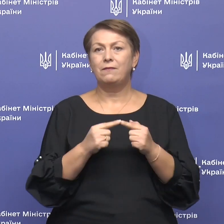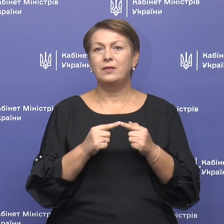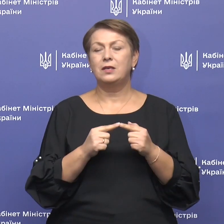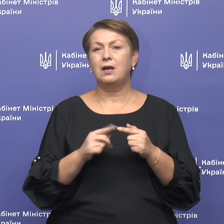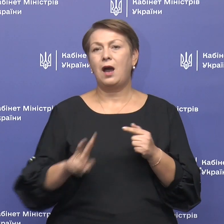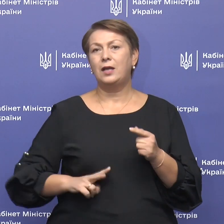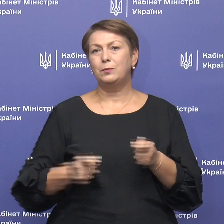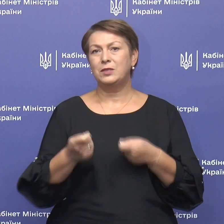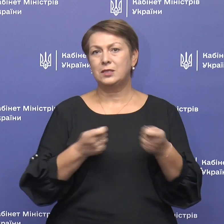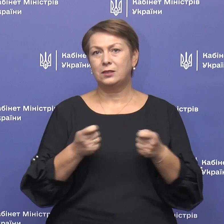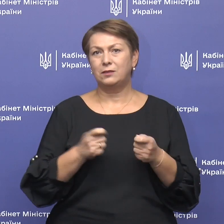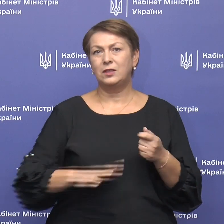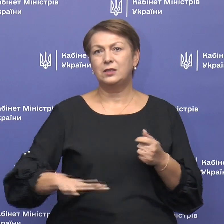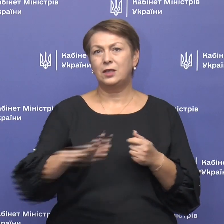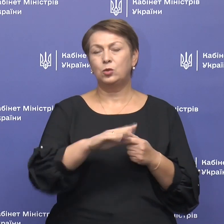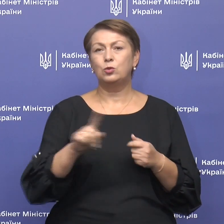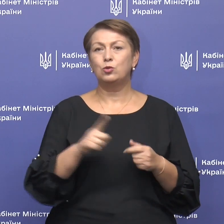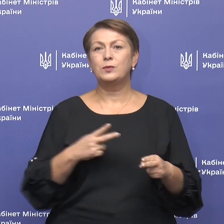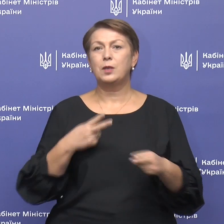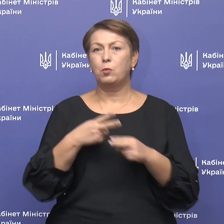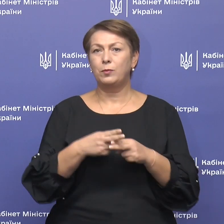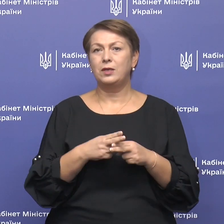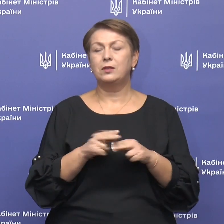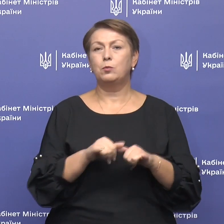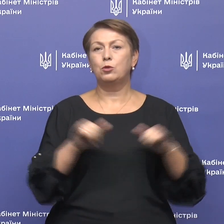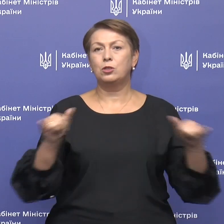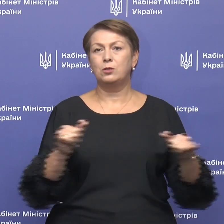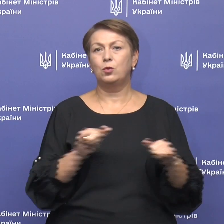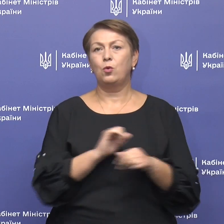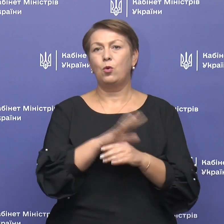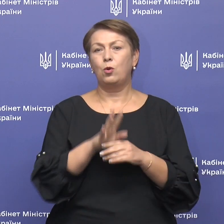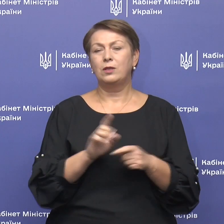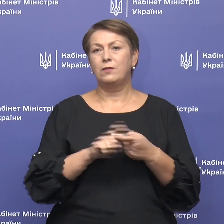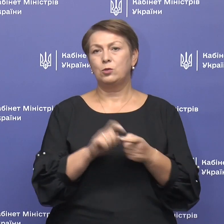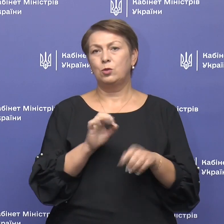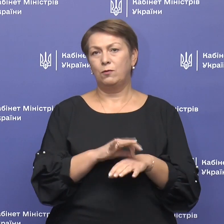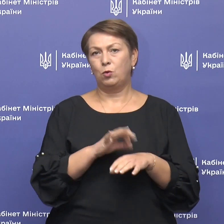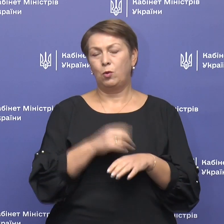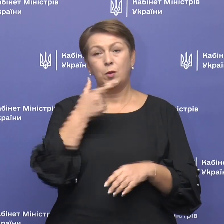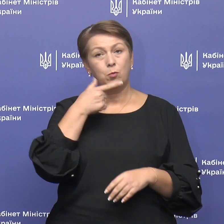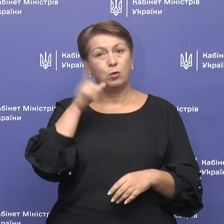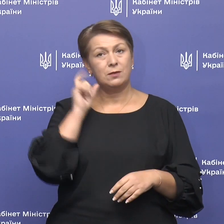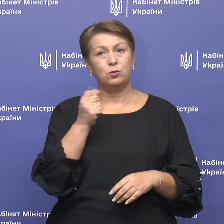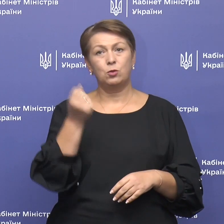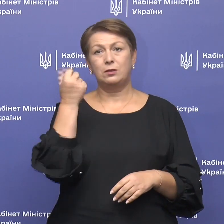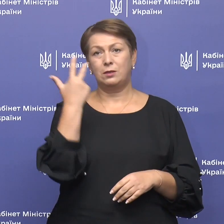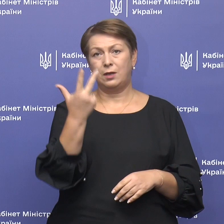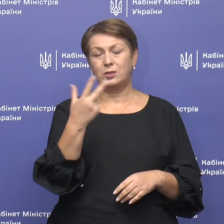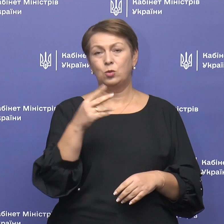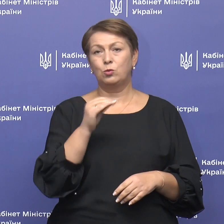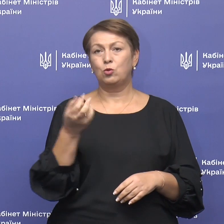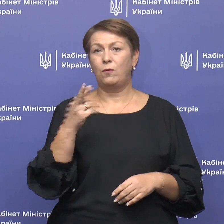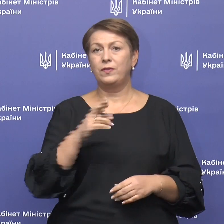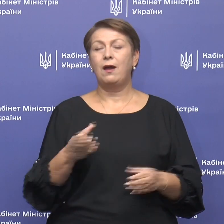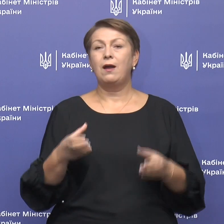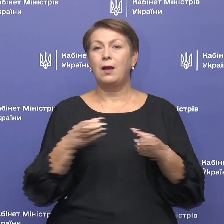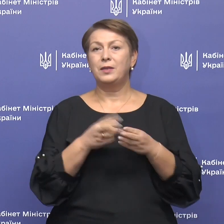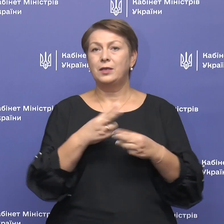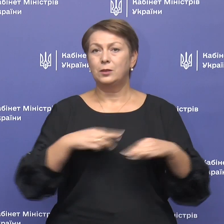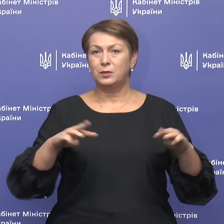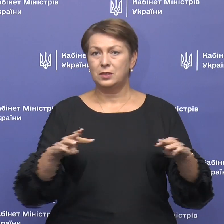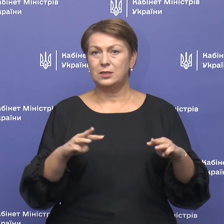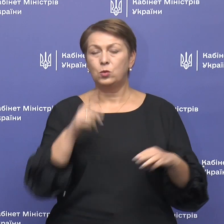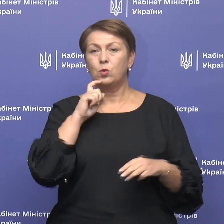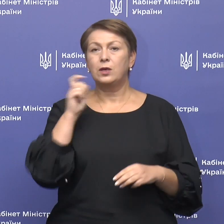запобігти поширенню коронавірусних хвороб. Позавчора, 13 жовтня, Кабінетом міністрів України були